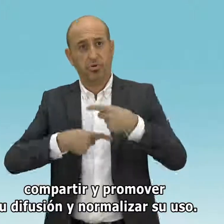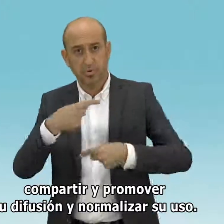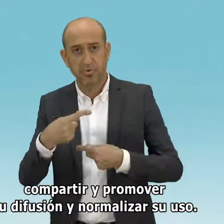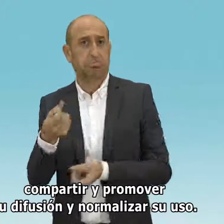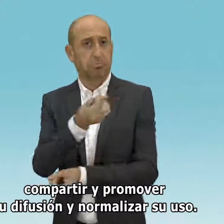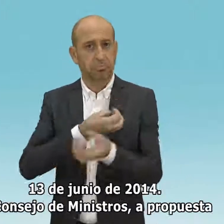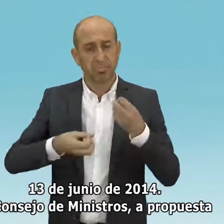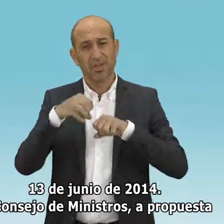uso.